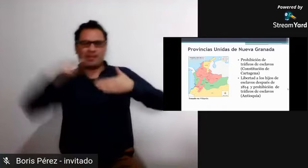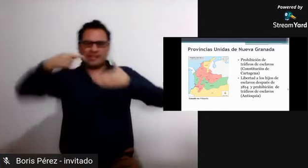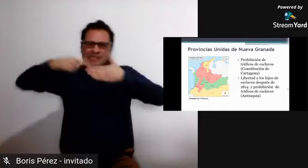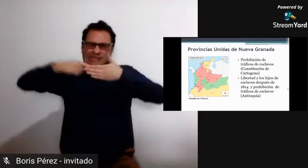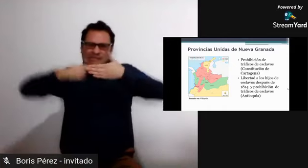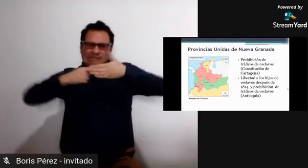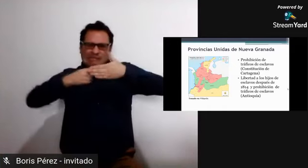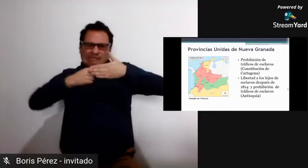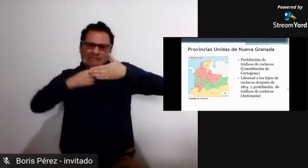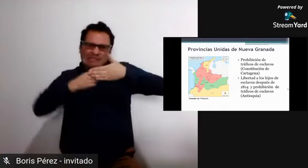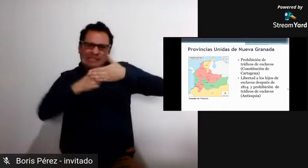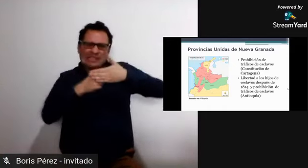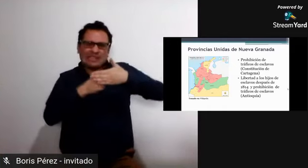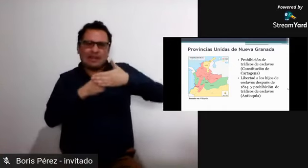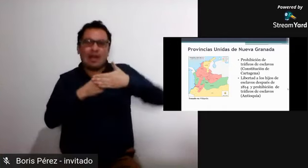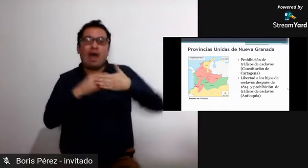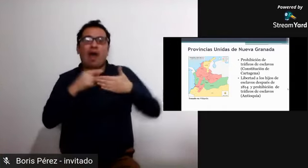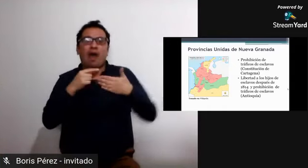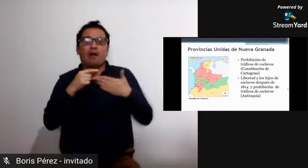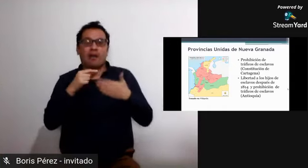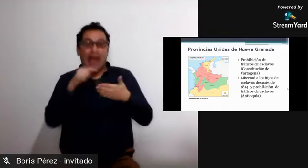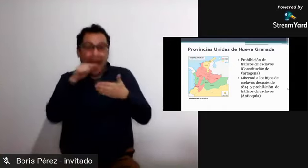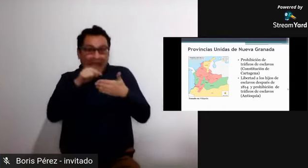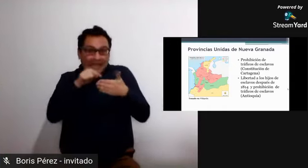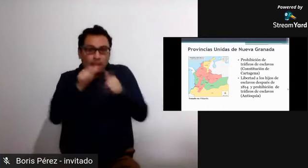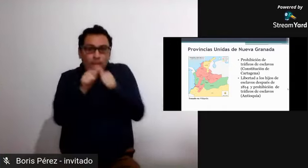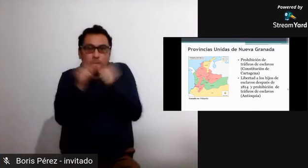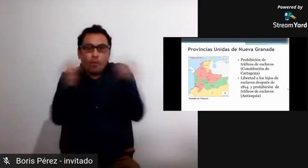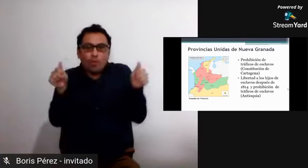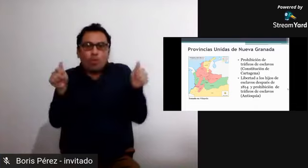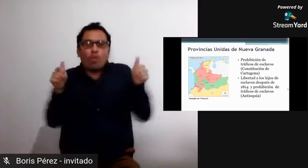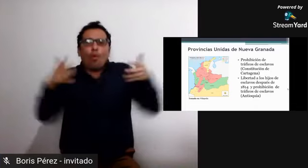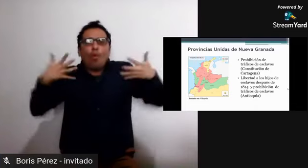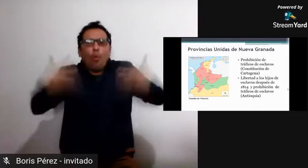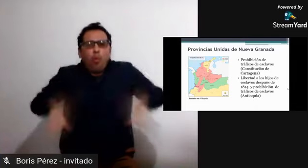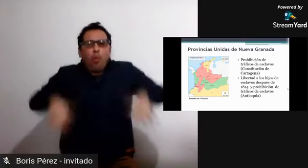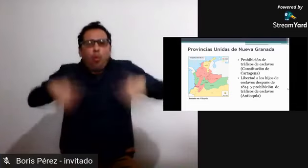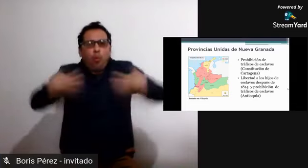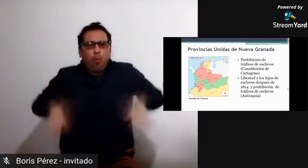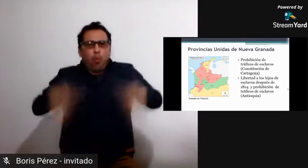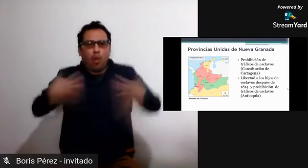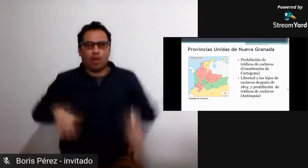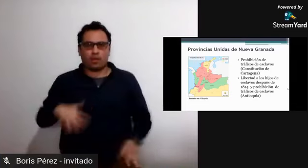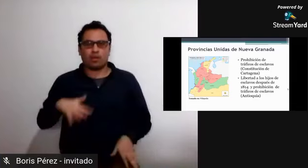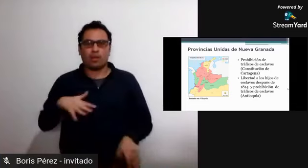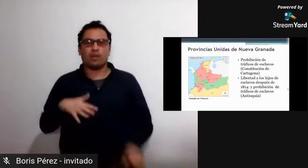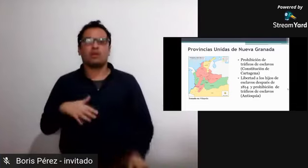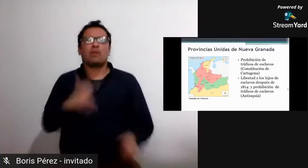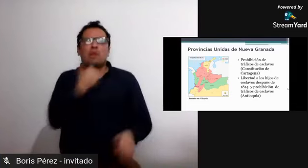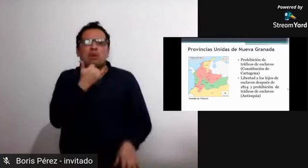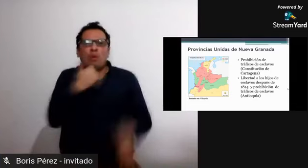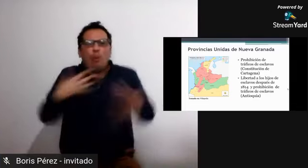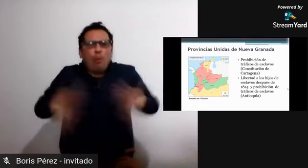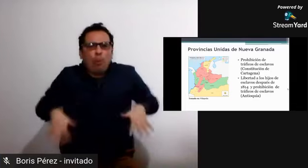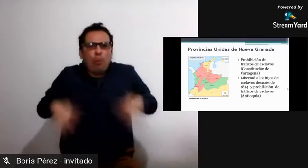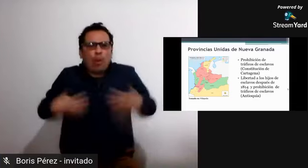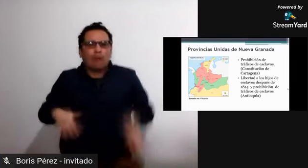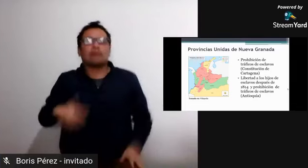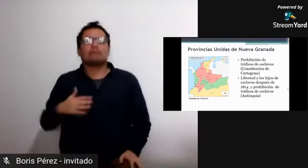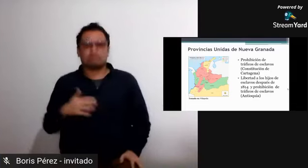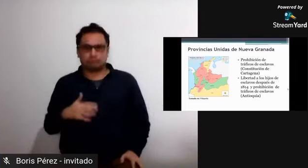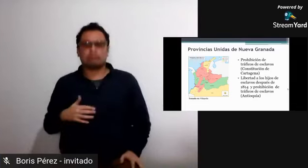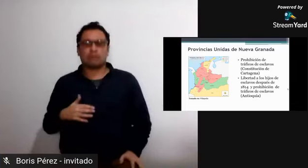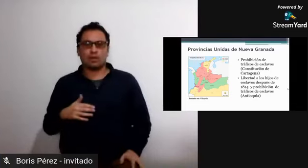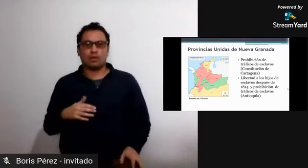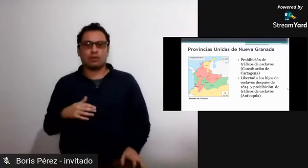Sin embargo, como vemos, durante ese momento de la independencia, empiezan a darse